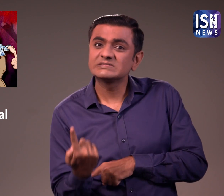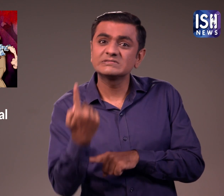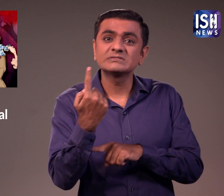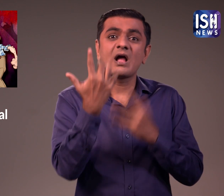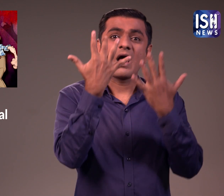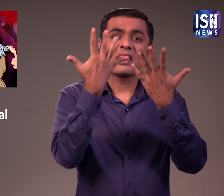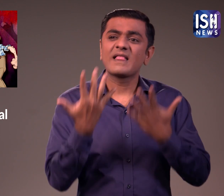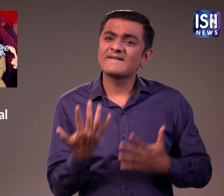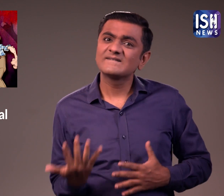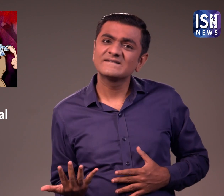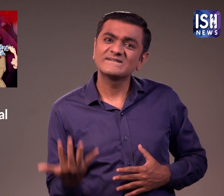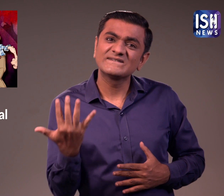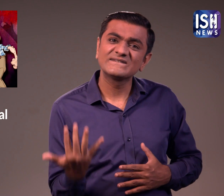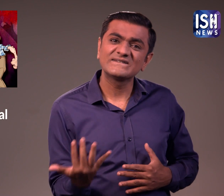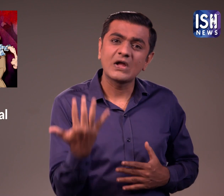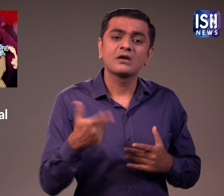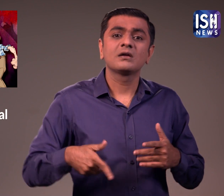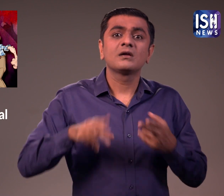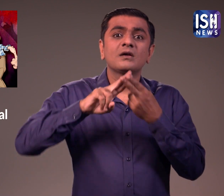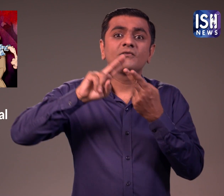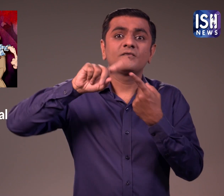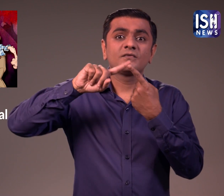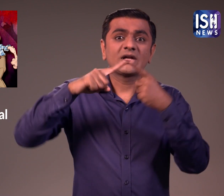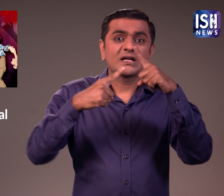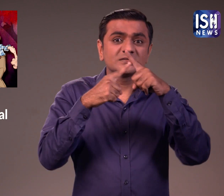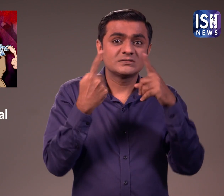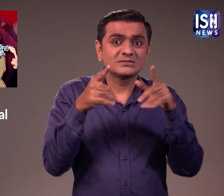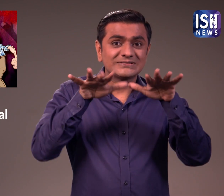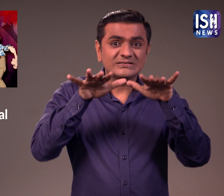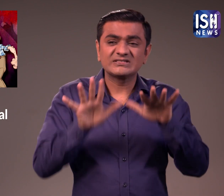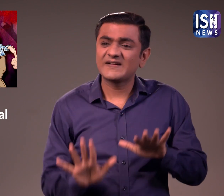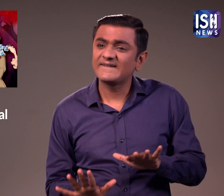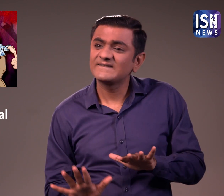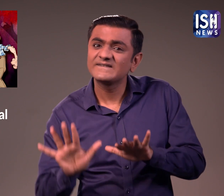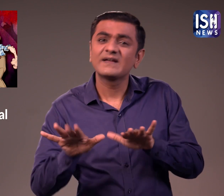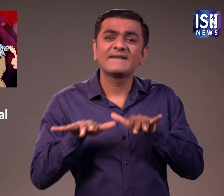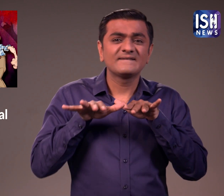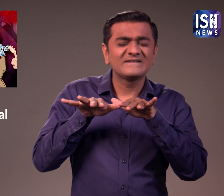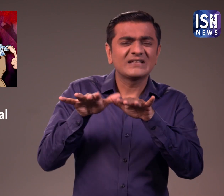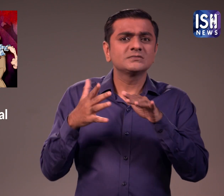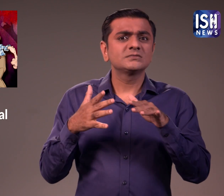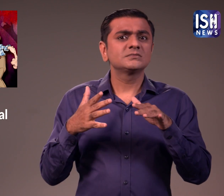हातों की उंगलियों, पैरों की उंगलियों या किसी भी वस्तु का इस्तमाल करके करना